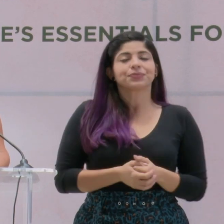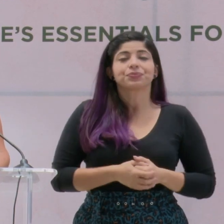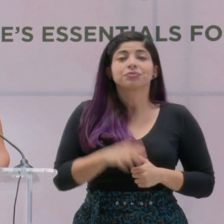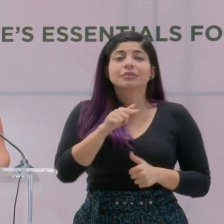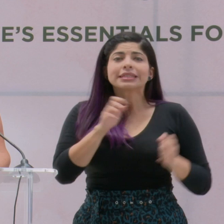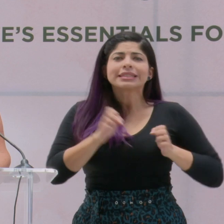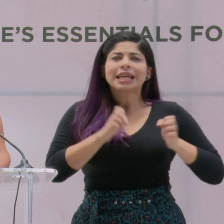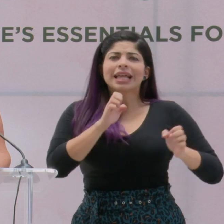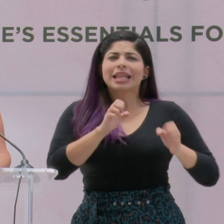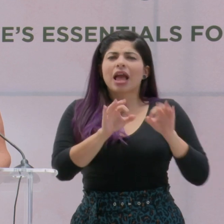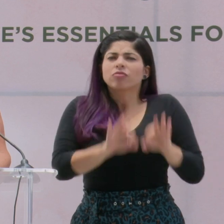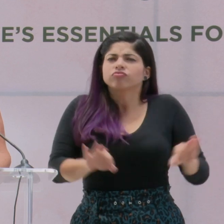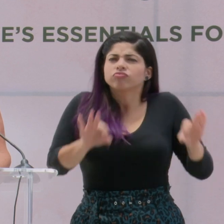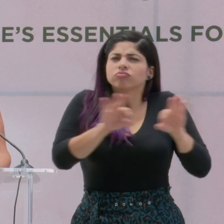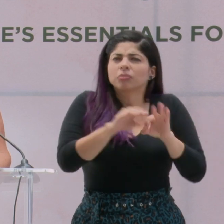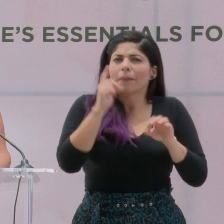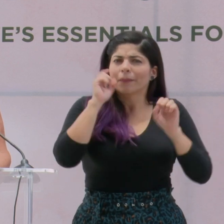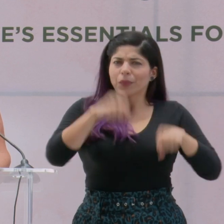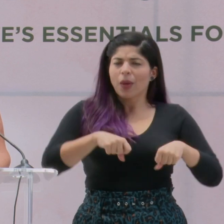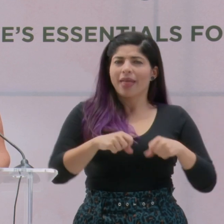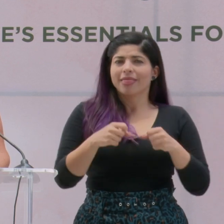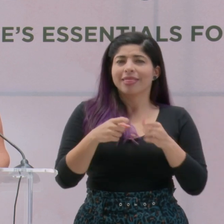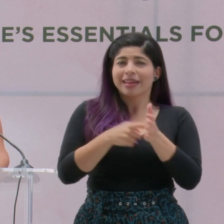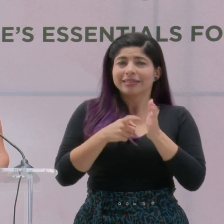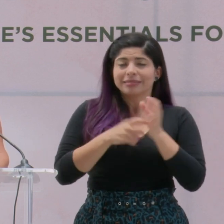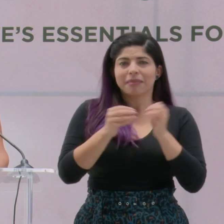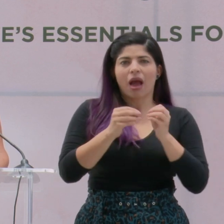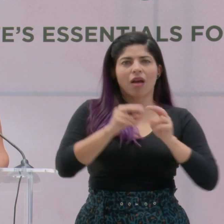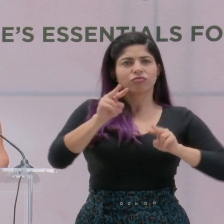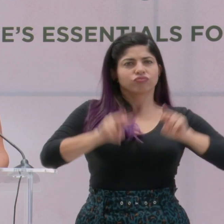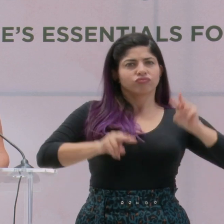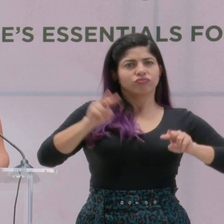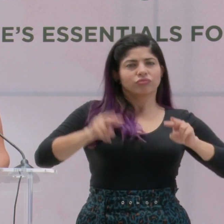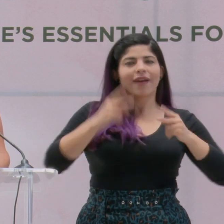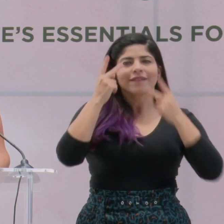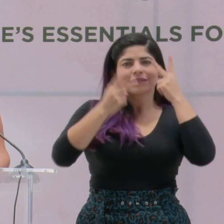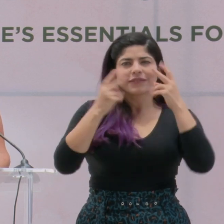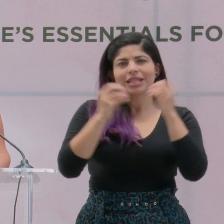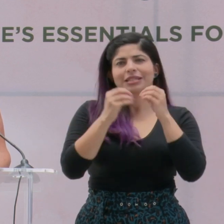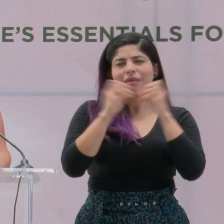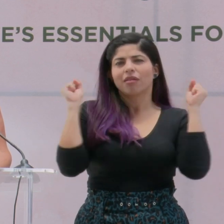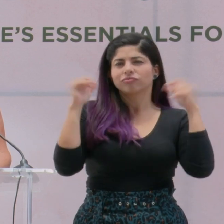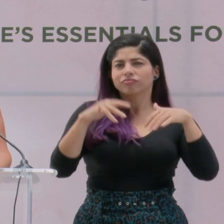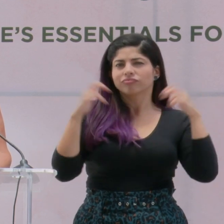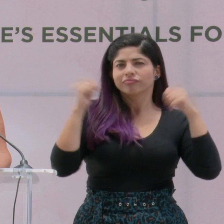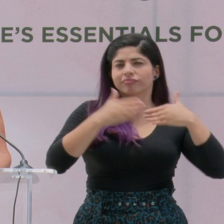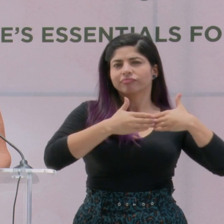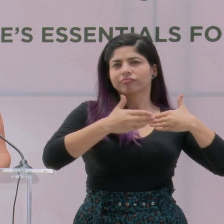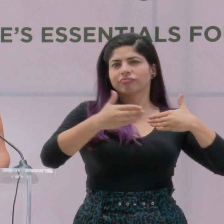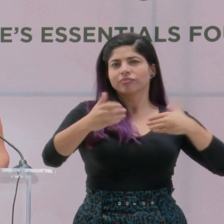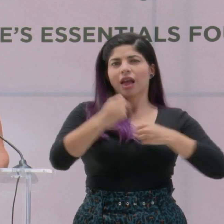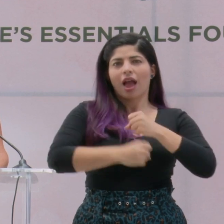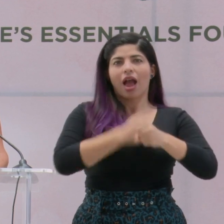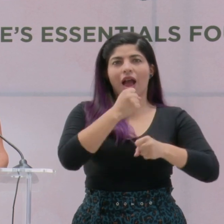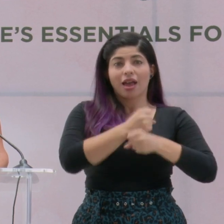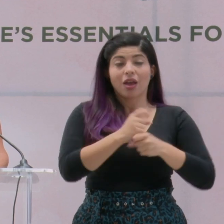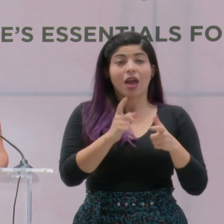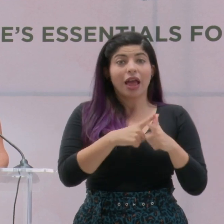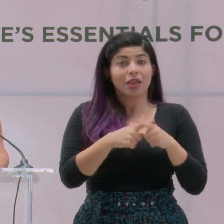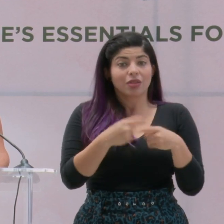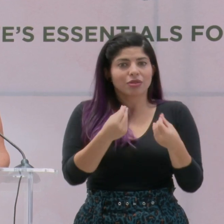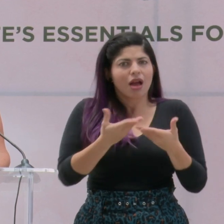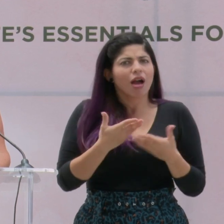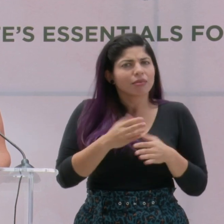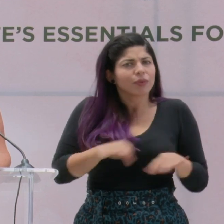estrategia ha sido fundamental para diversificar la demanda y tener una visitación más sostenida durante el año, lo cual ha dejado importantes